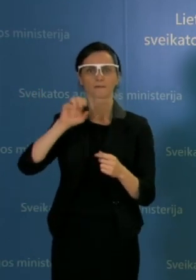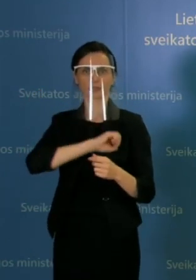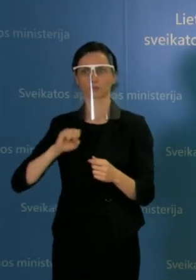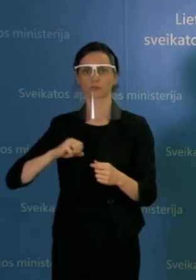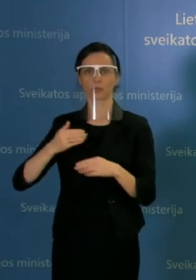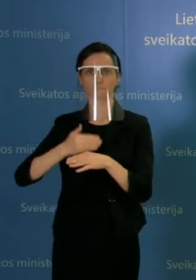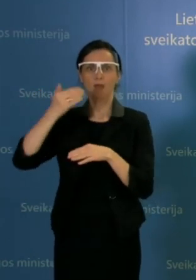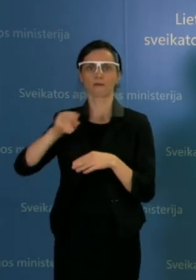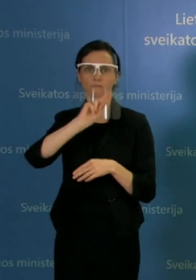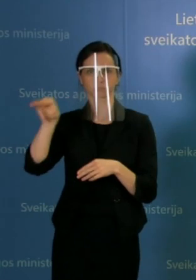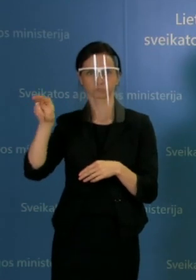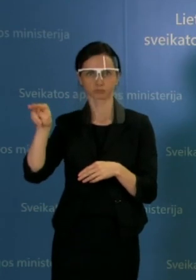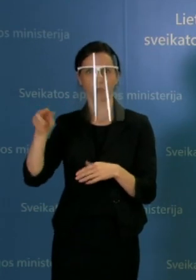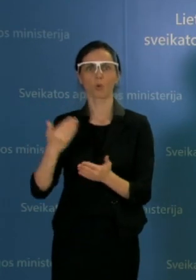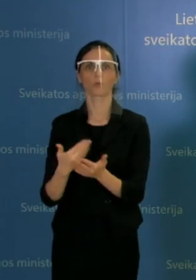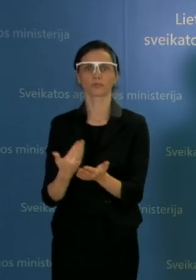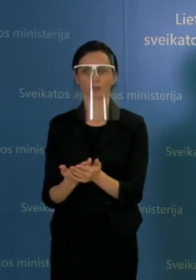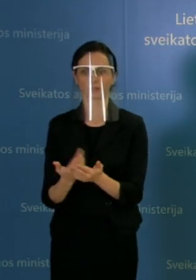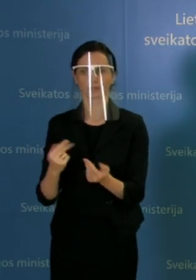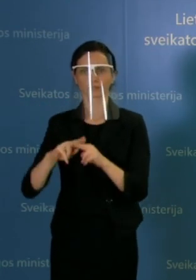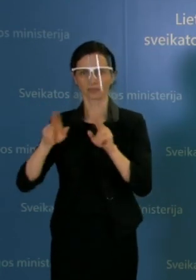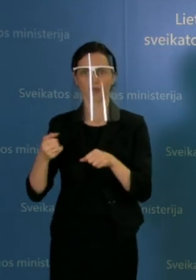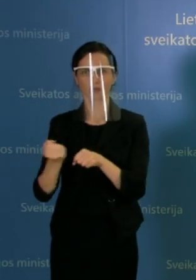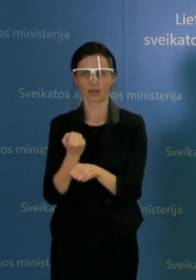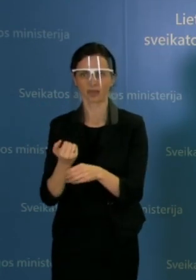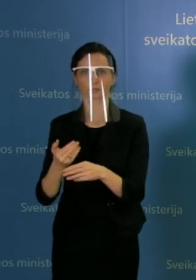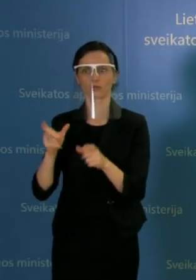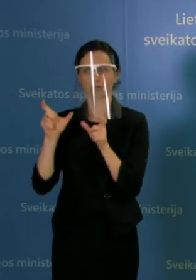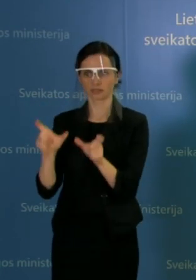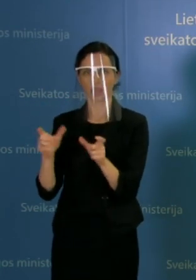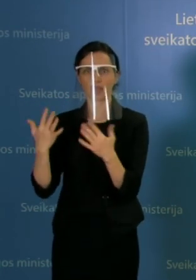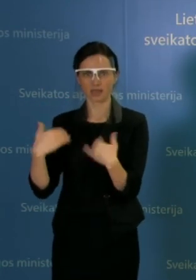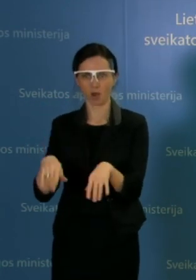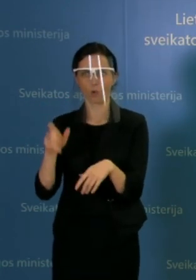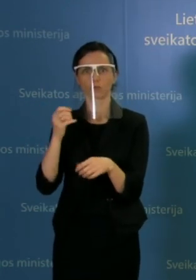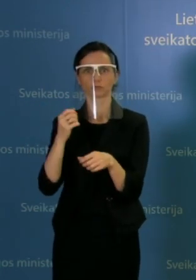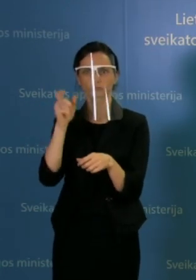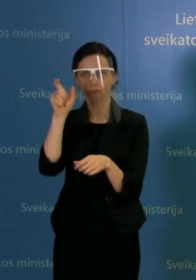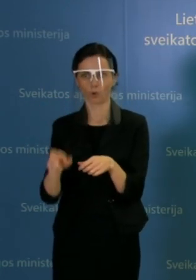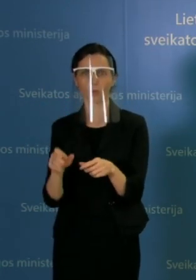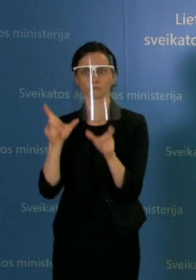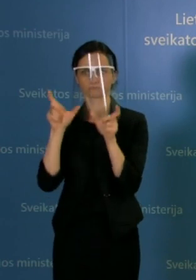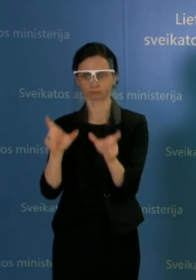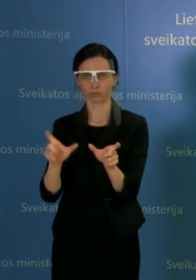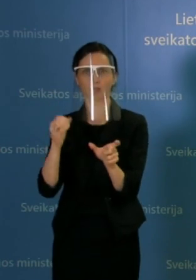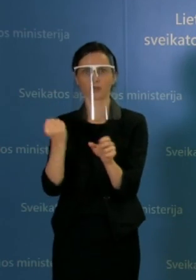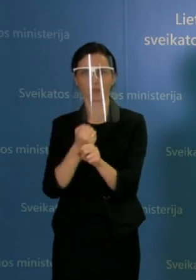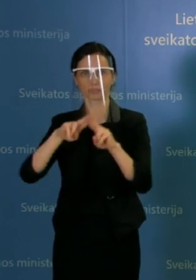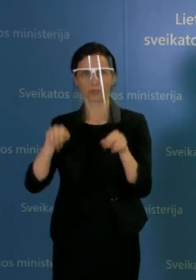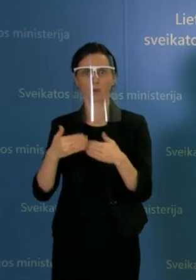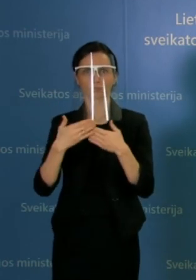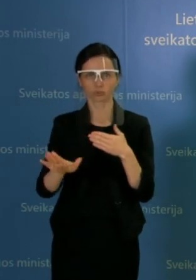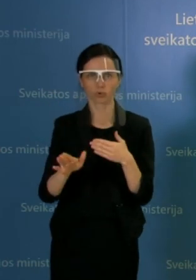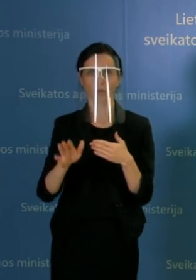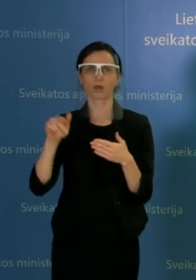kuomet tenka išrašyti nedarbingumą izoliacijai turintiems būti asmenim. Tai kaip tik šiuo metu yra